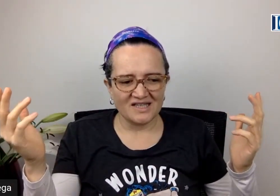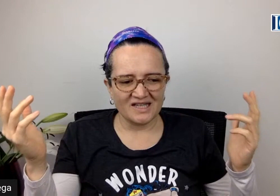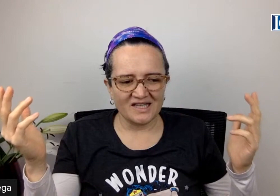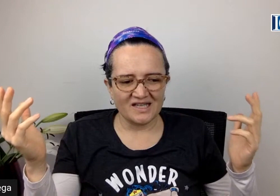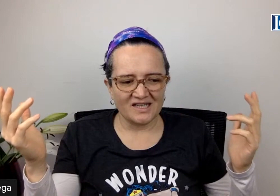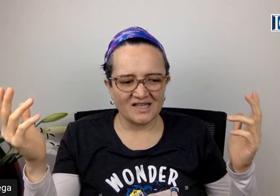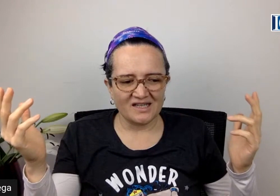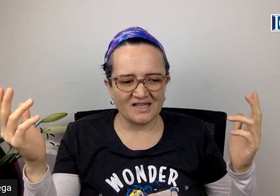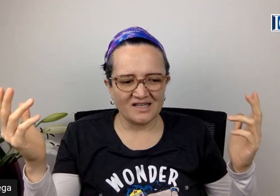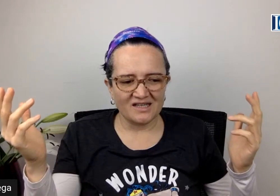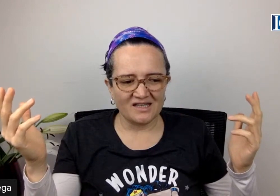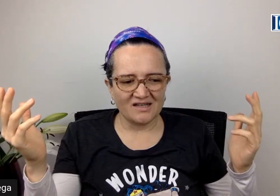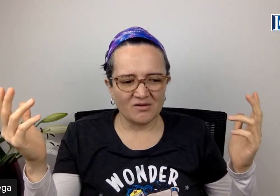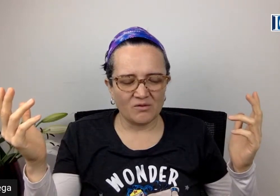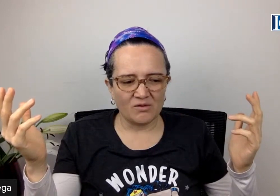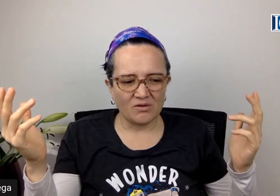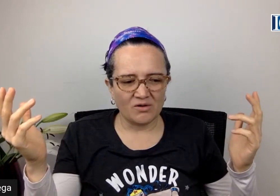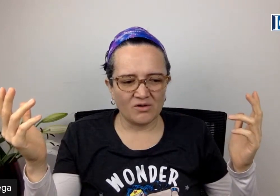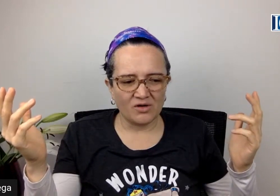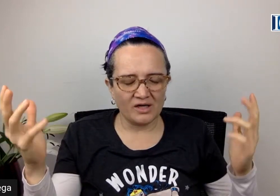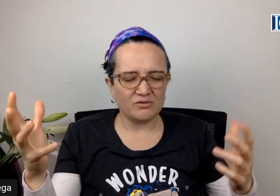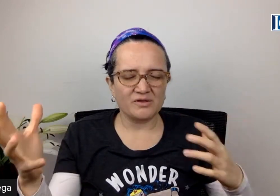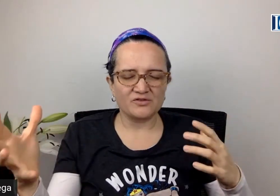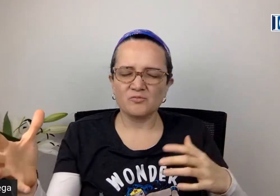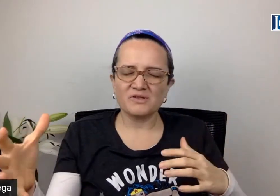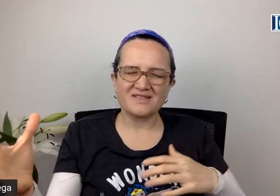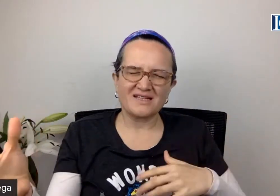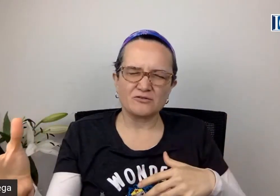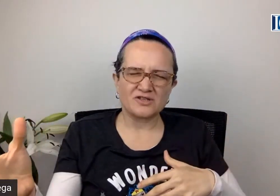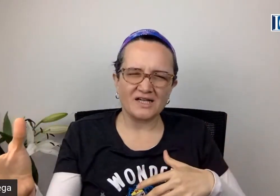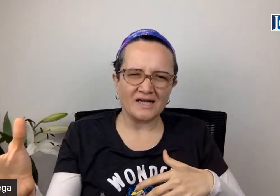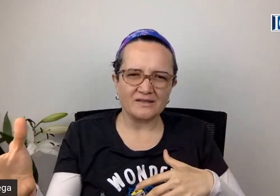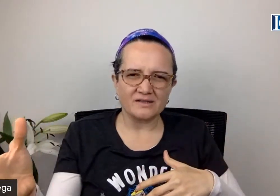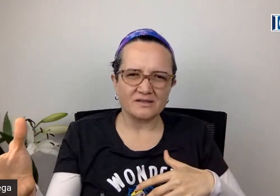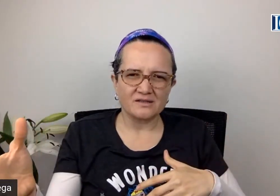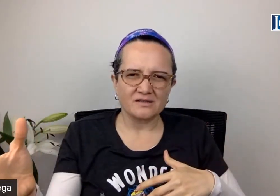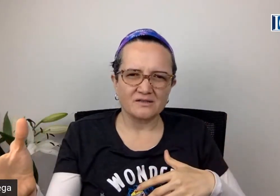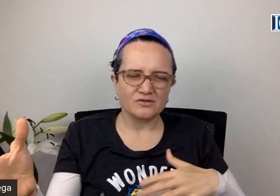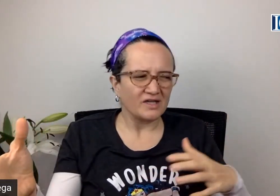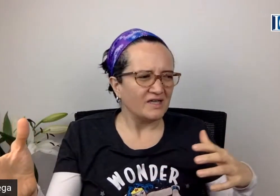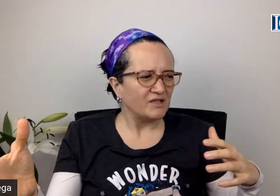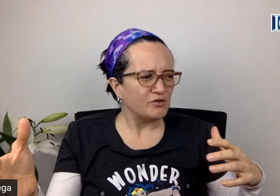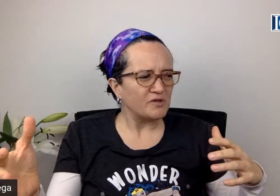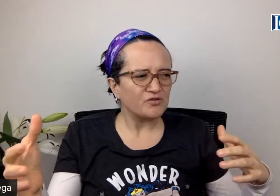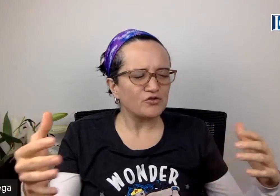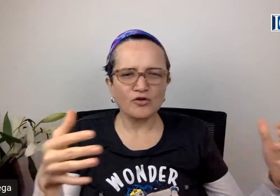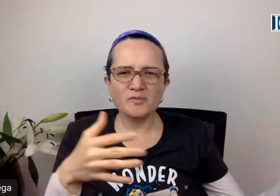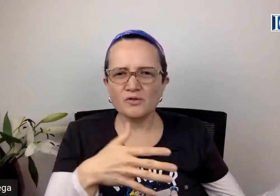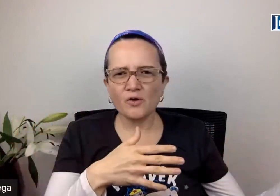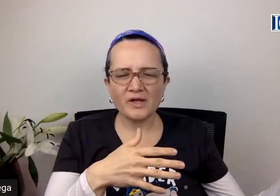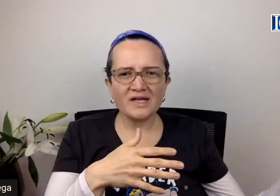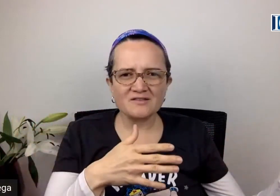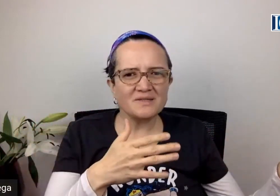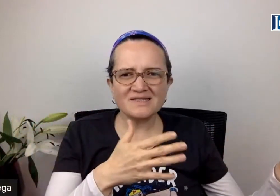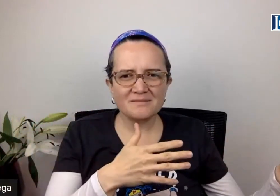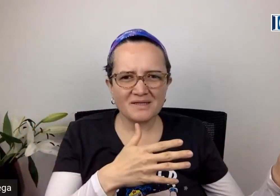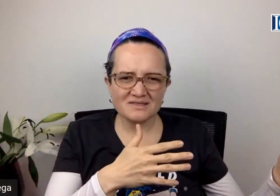que el universo no puede estar en contra de nadie. O sea, el universo no se olvidó de las víctimas